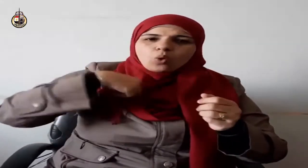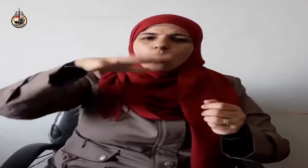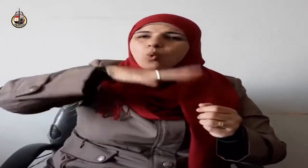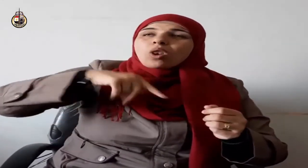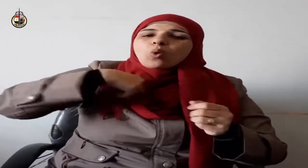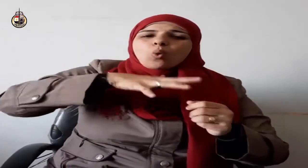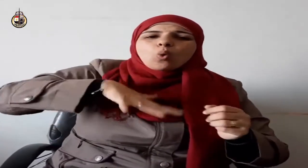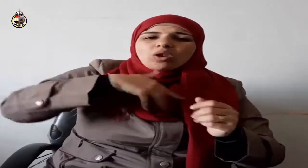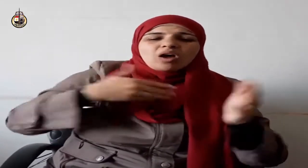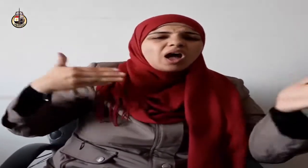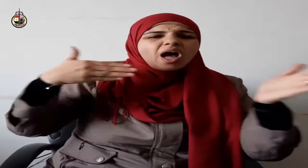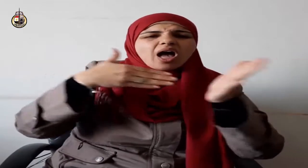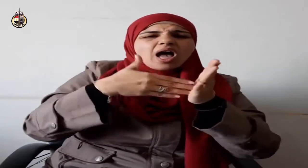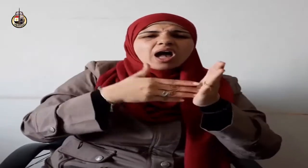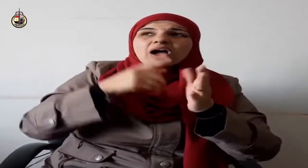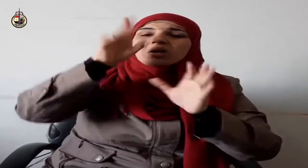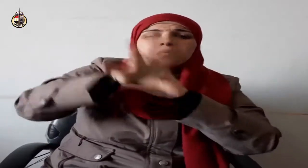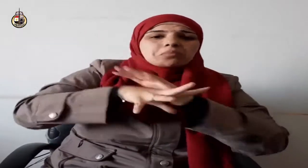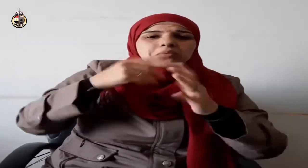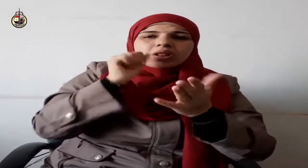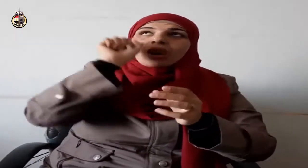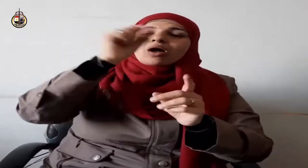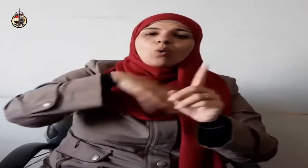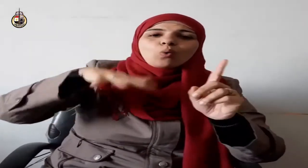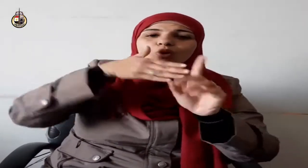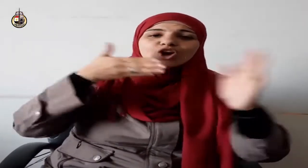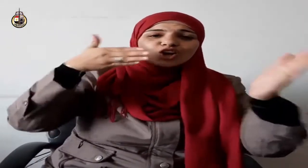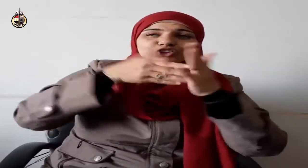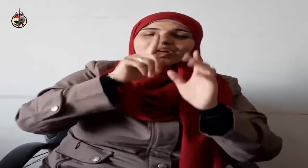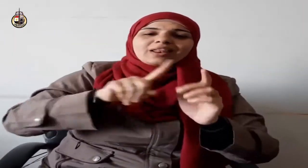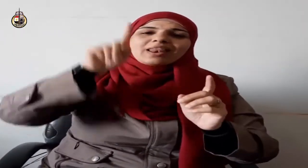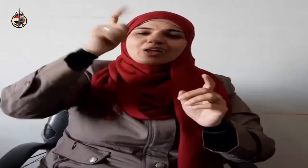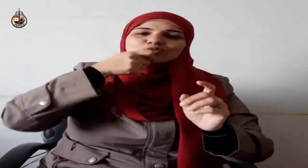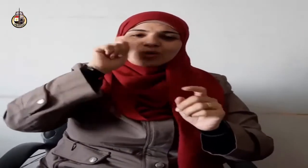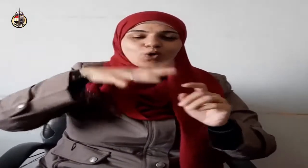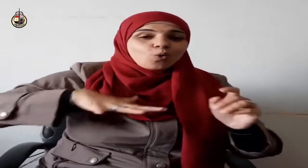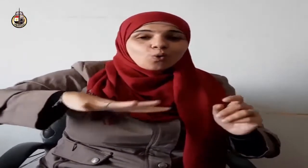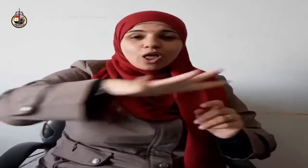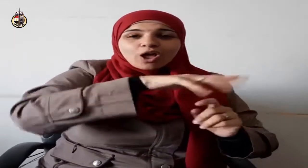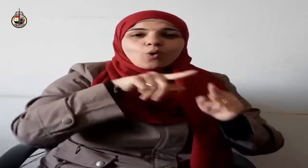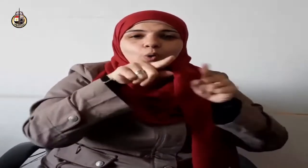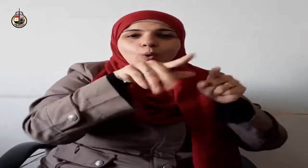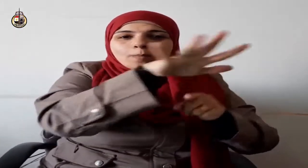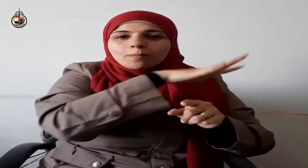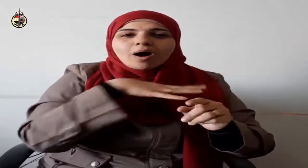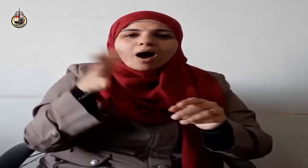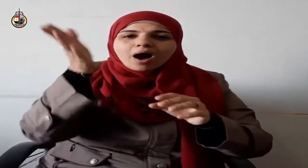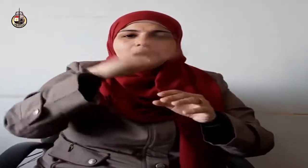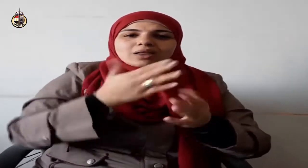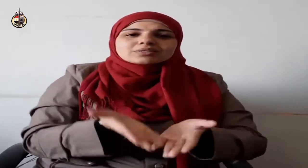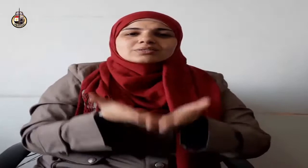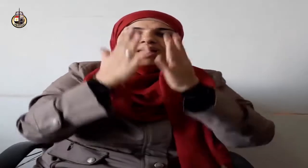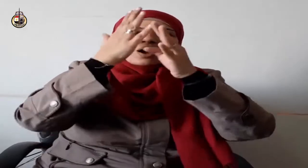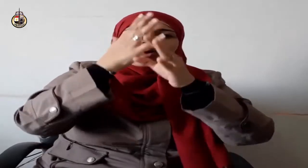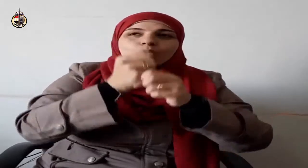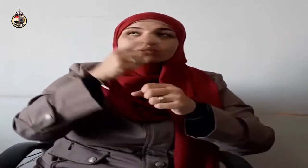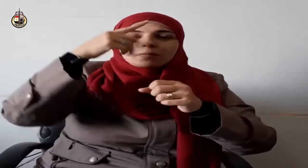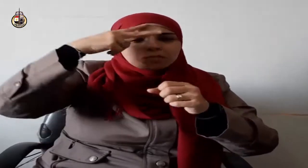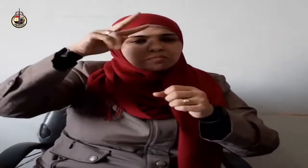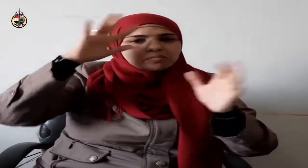الصبر قال تعالى واصبروا إن الله